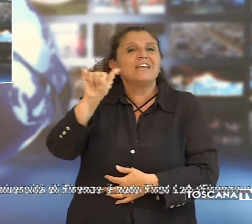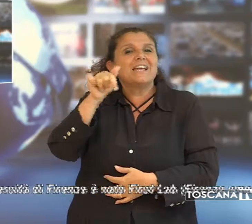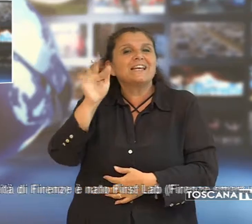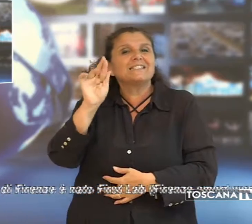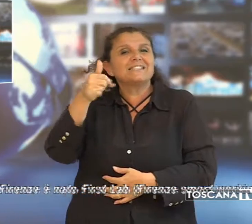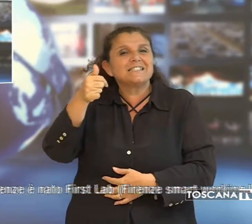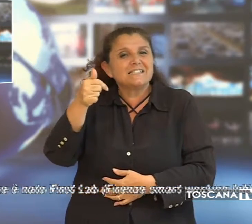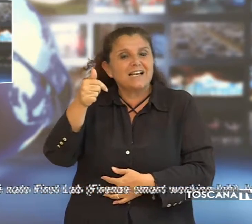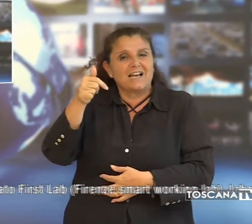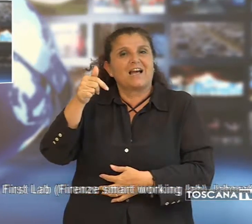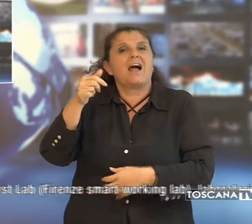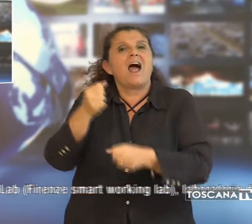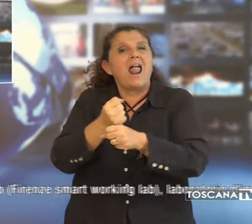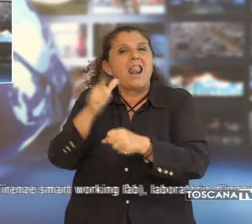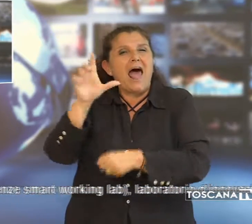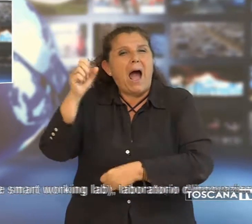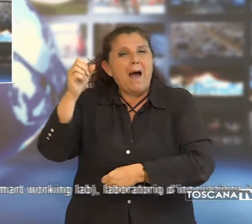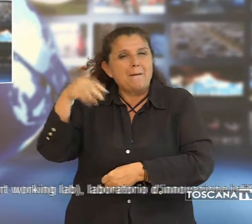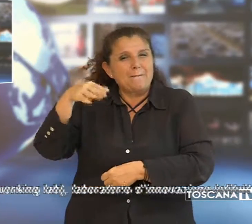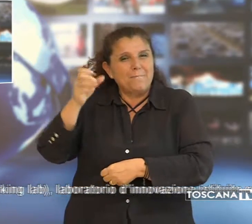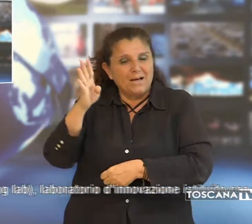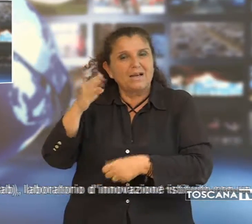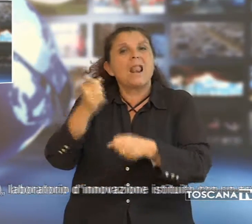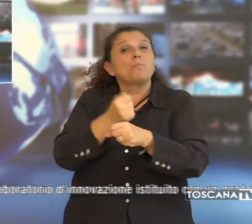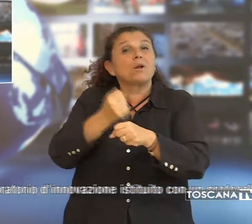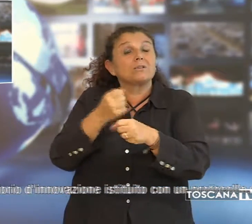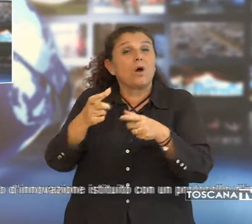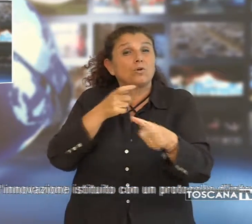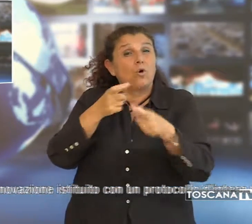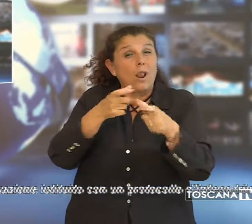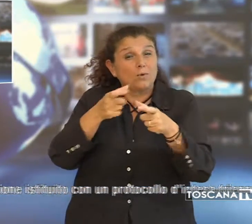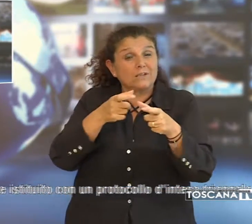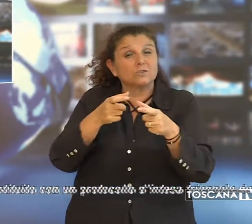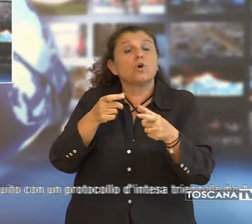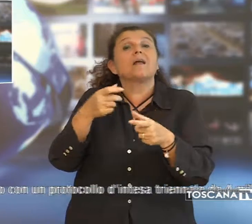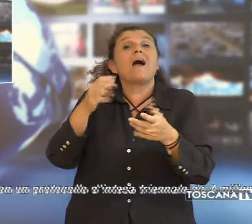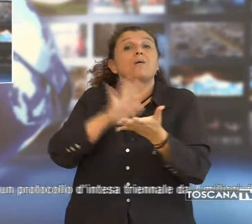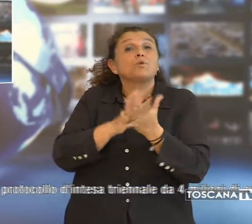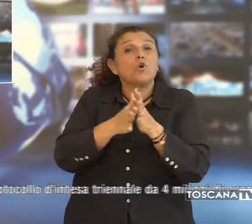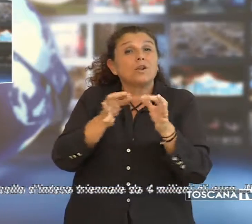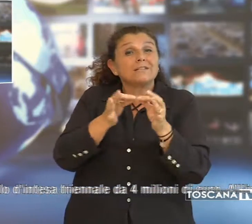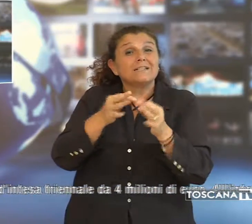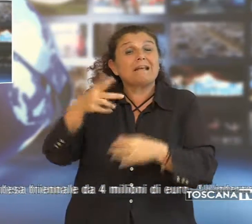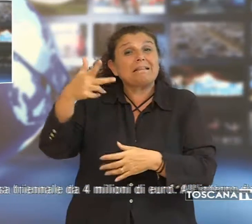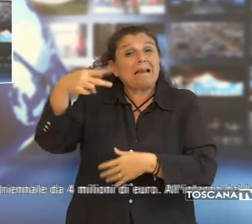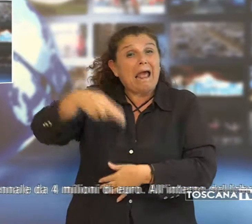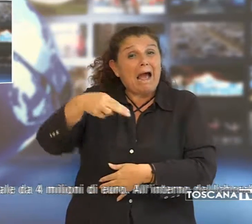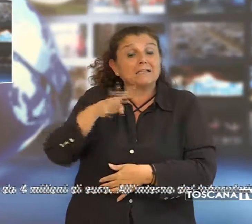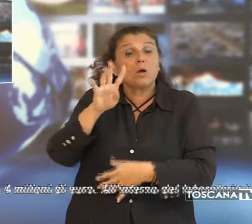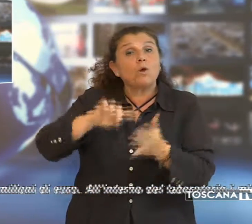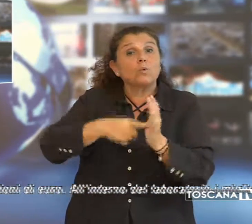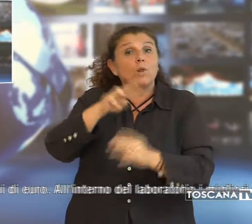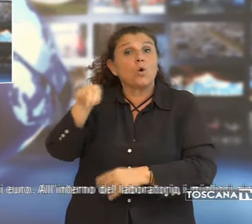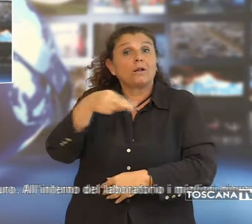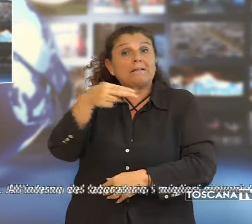laboratorio di innovazione istituito con un protocollo di intesa triennale da 4 milioni di euro.